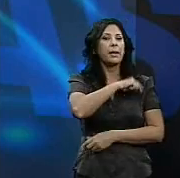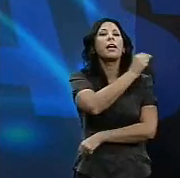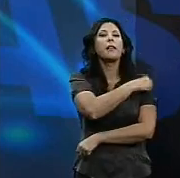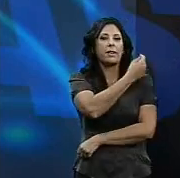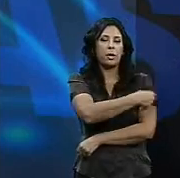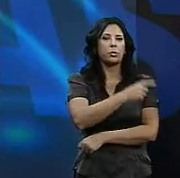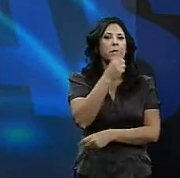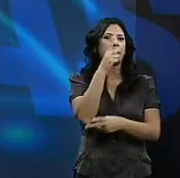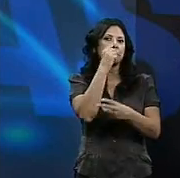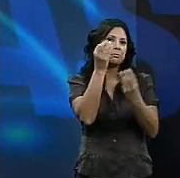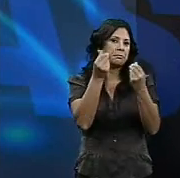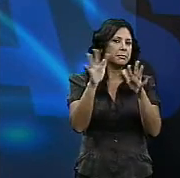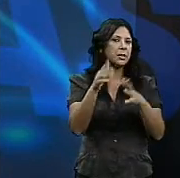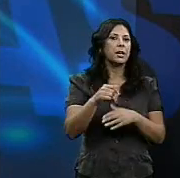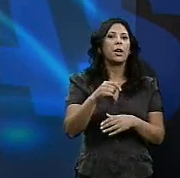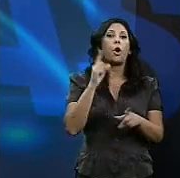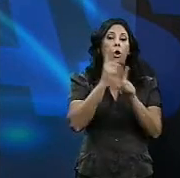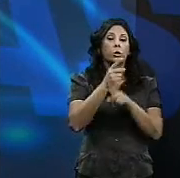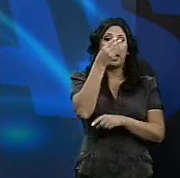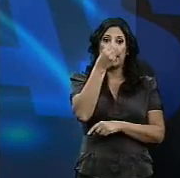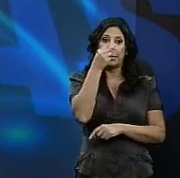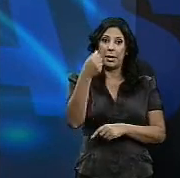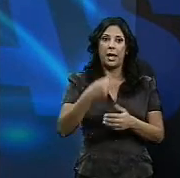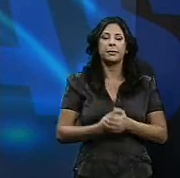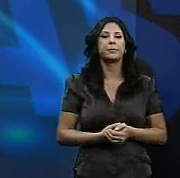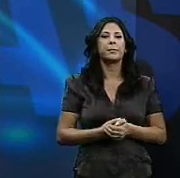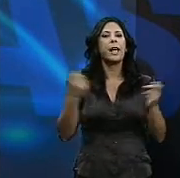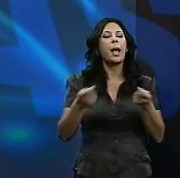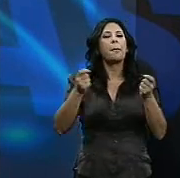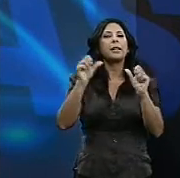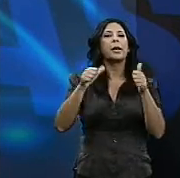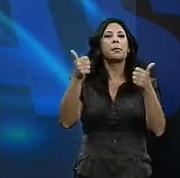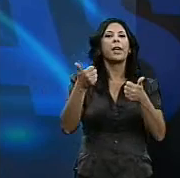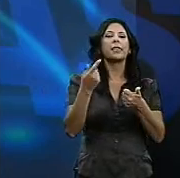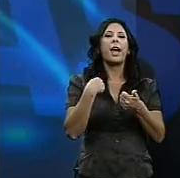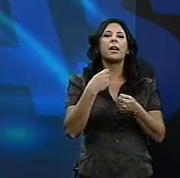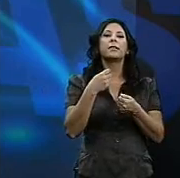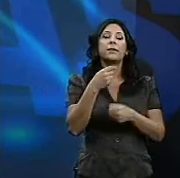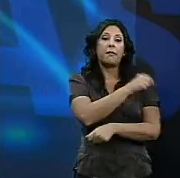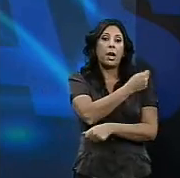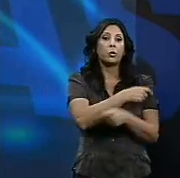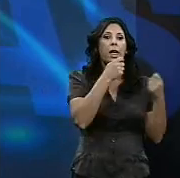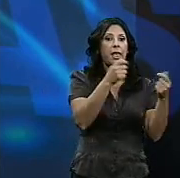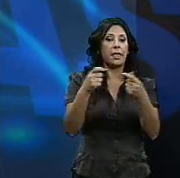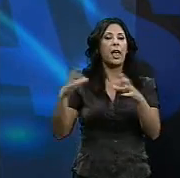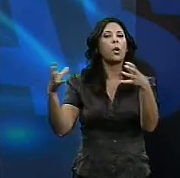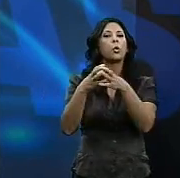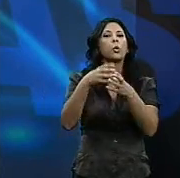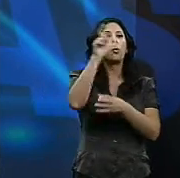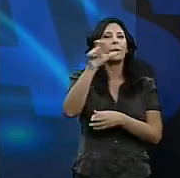contra el virus H1N1. La campaña ha comenzado con la administración de las vacunas a los denominados grupos de riesgo. Vamos a ver